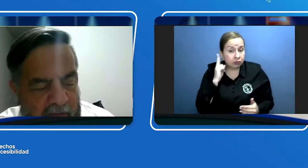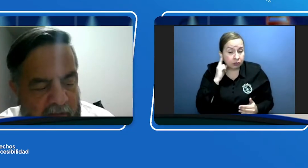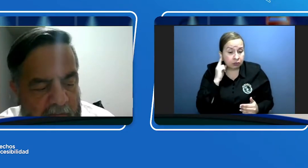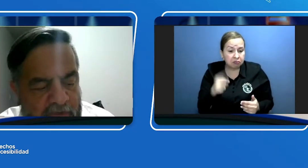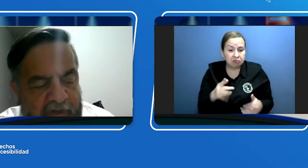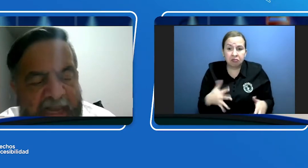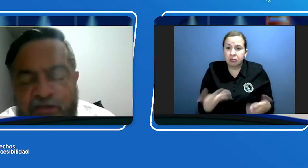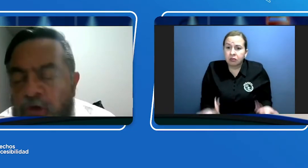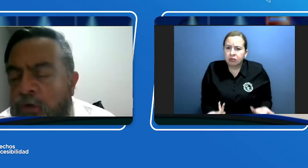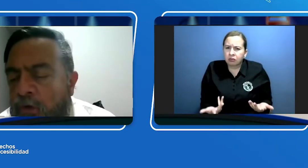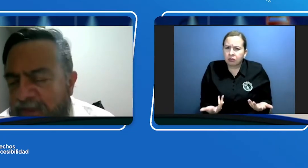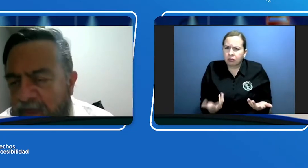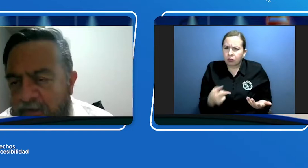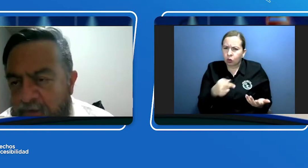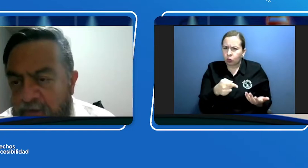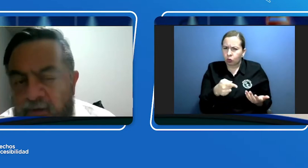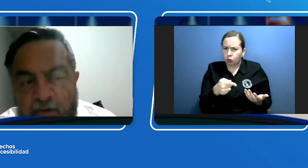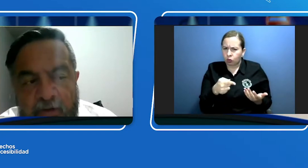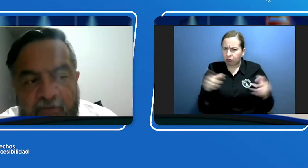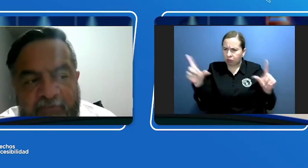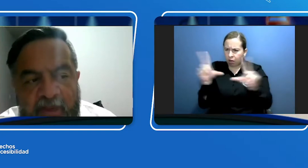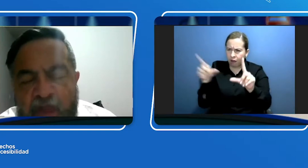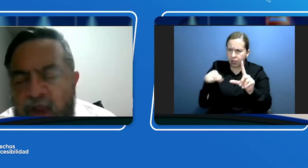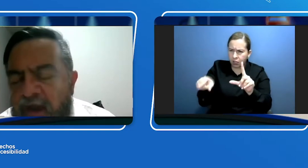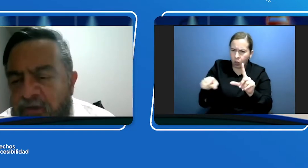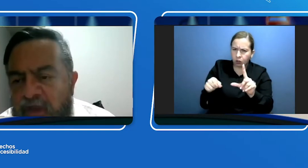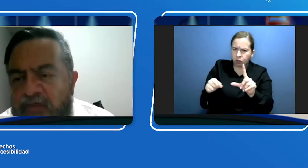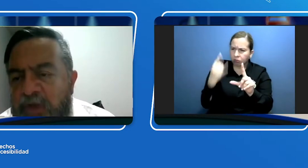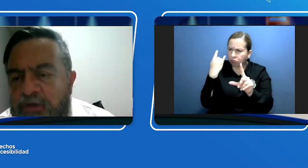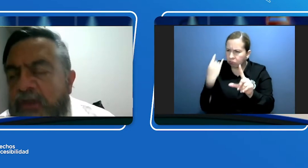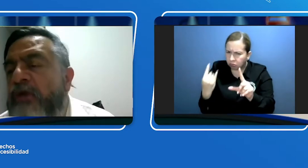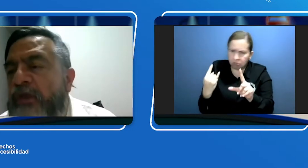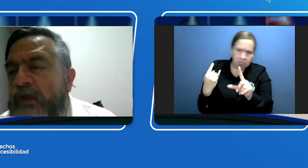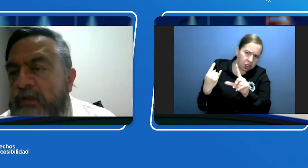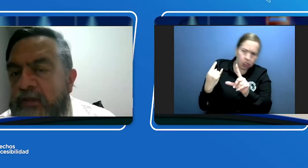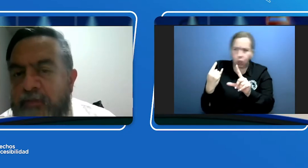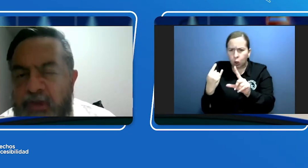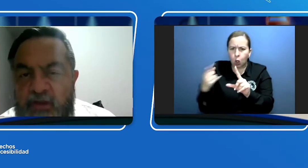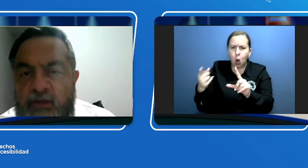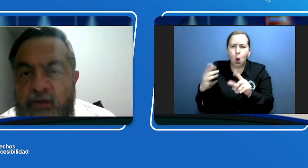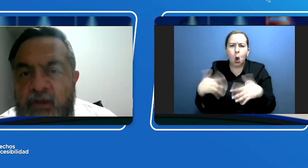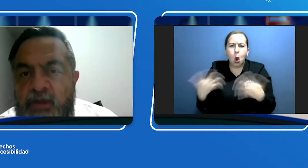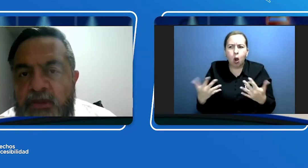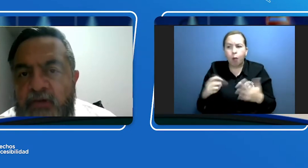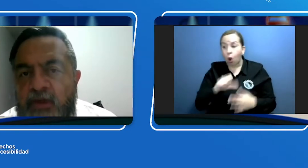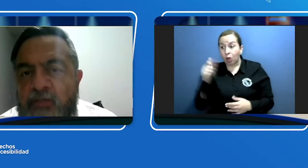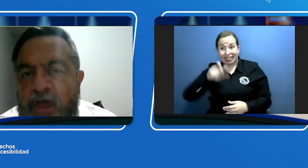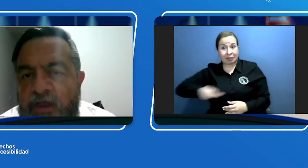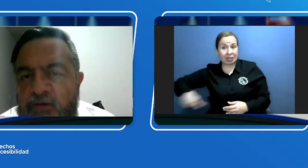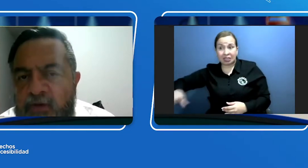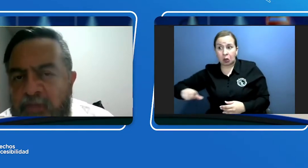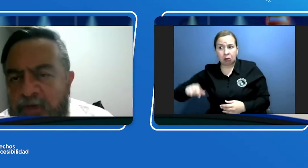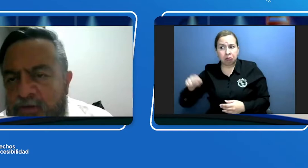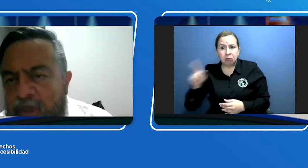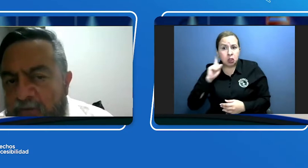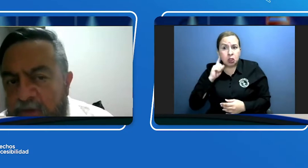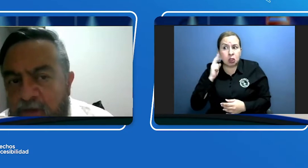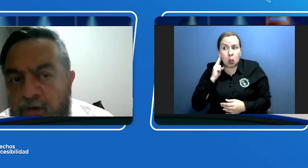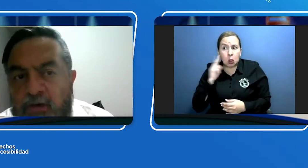su relación con la televisión frente a la relación de las personas que no tienen esa discapacidad. Si ves más o ves menos televisión,